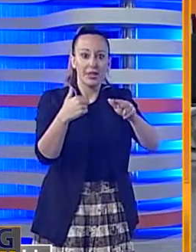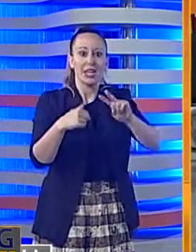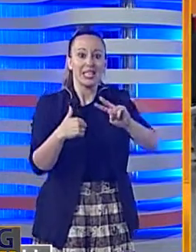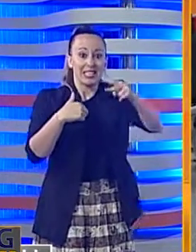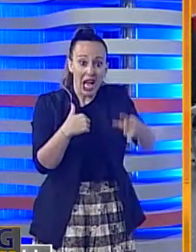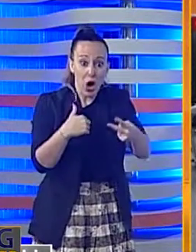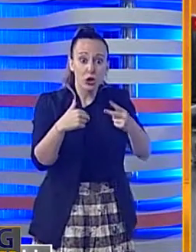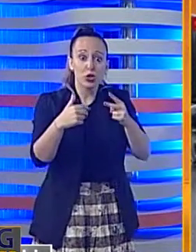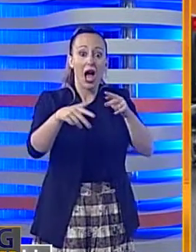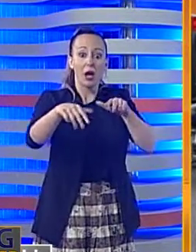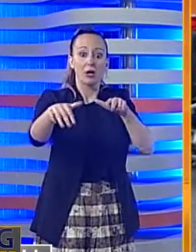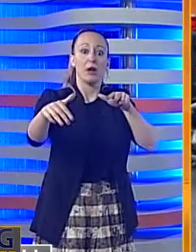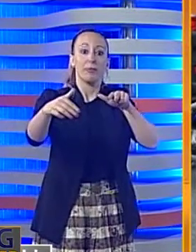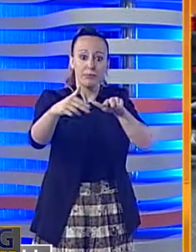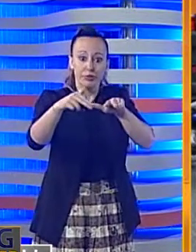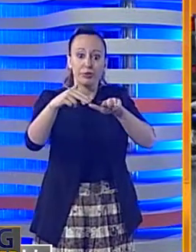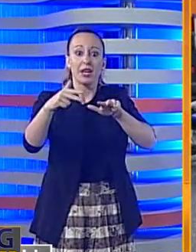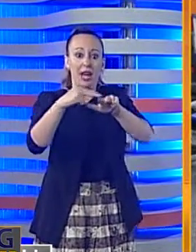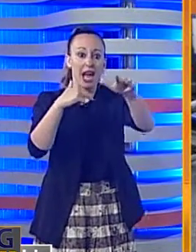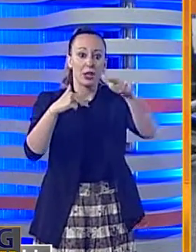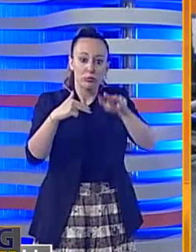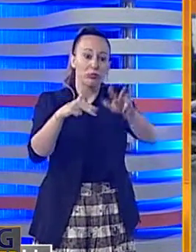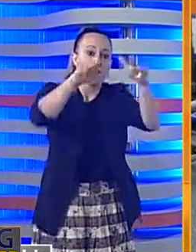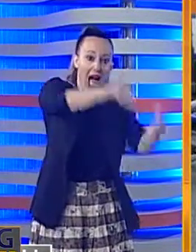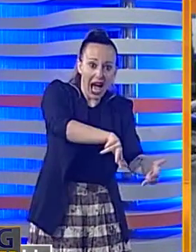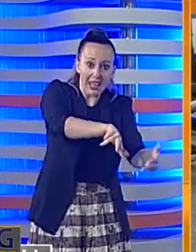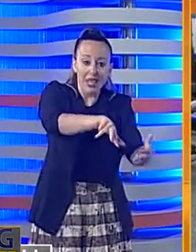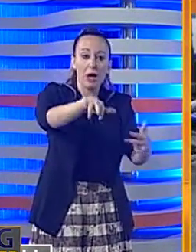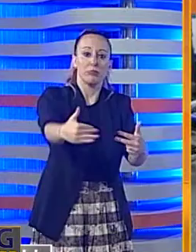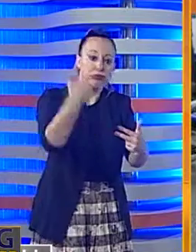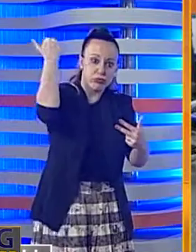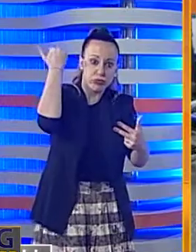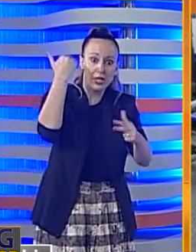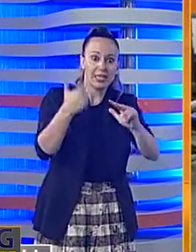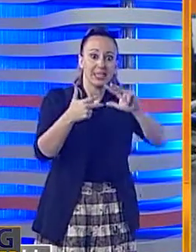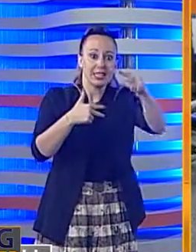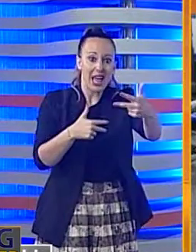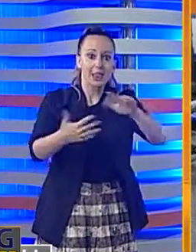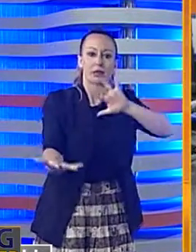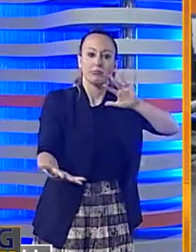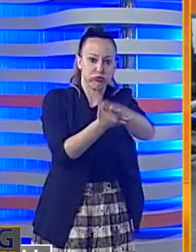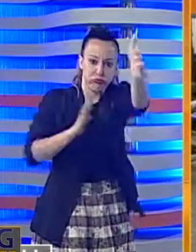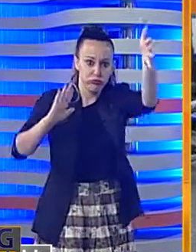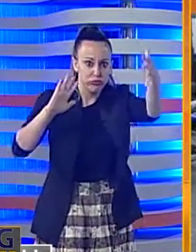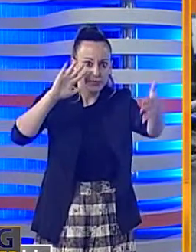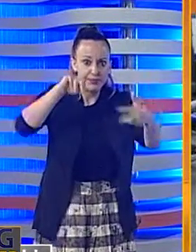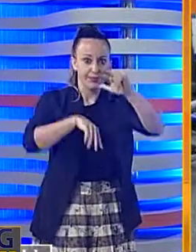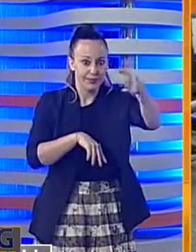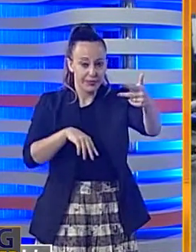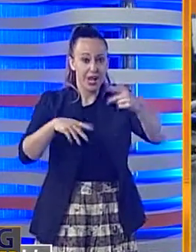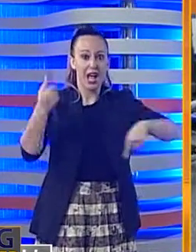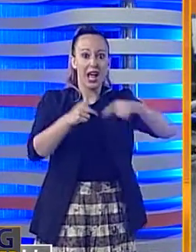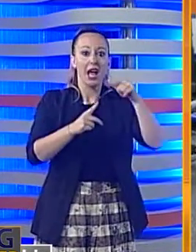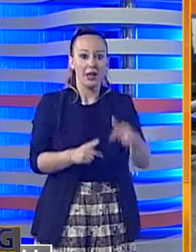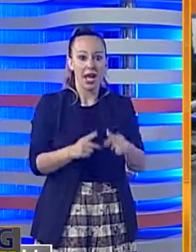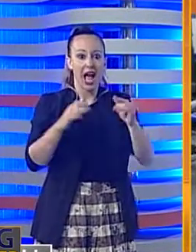evitata da una prima auto, travolta da una seconda che lo ha fatto cadere e investito da una